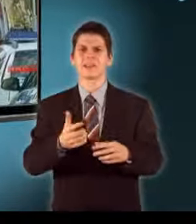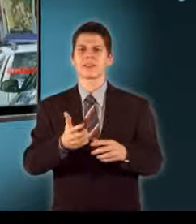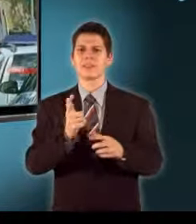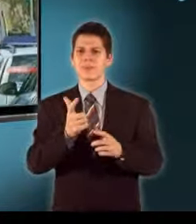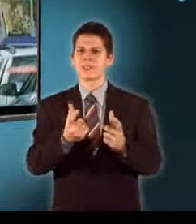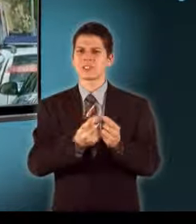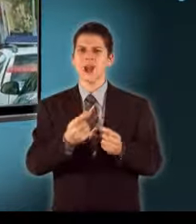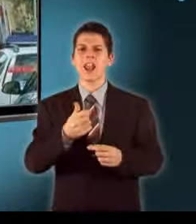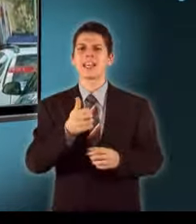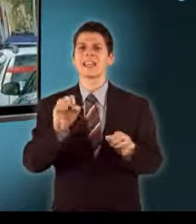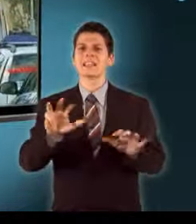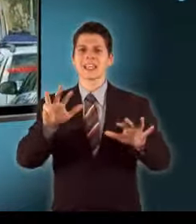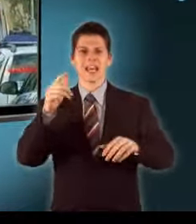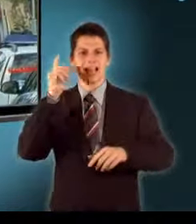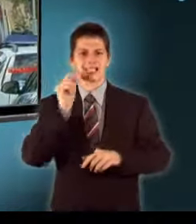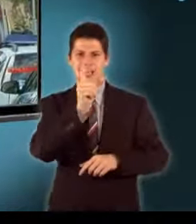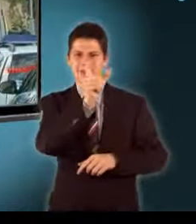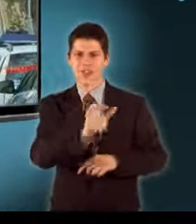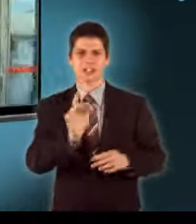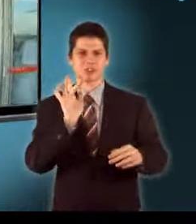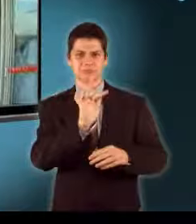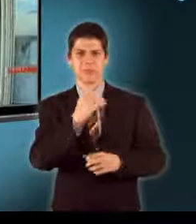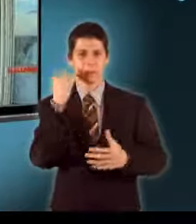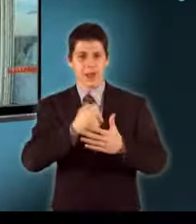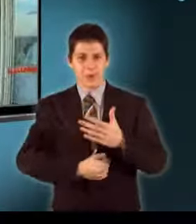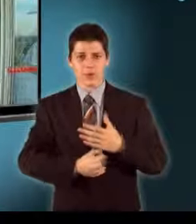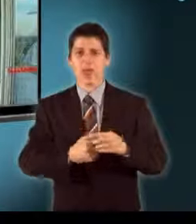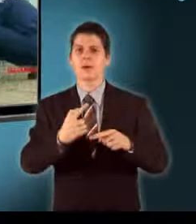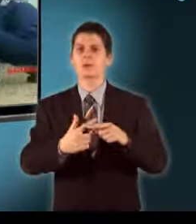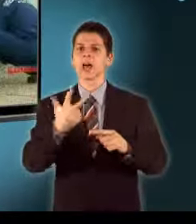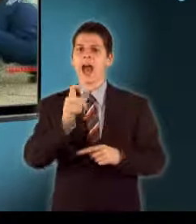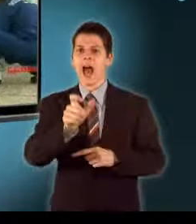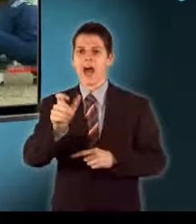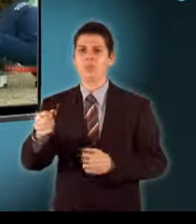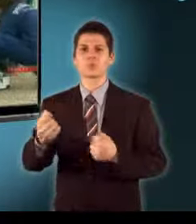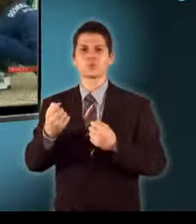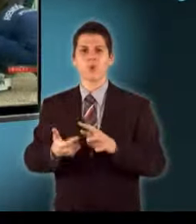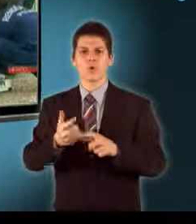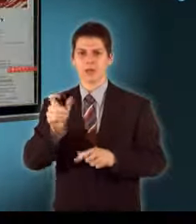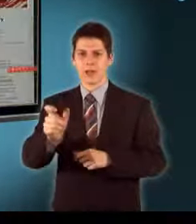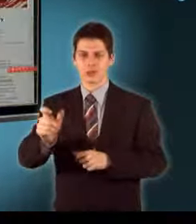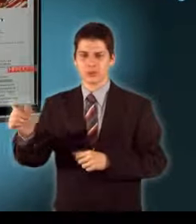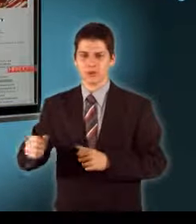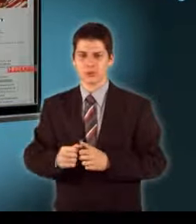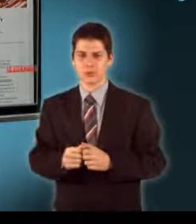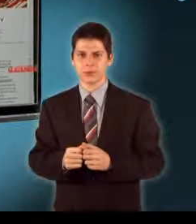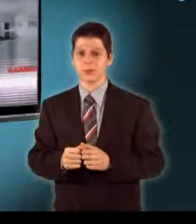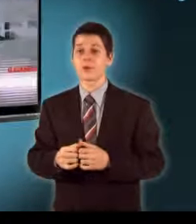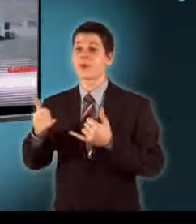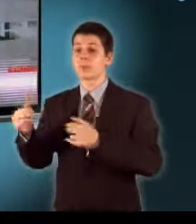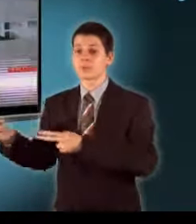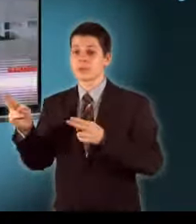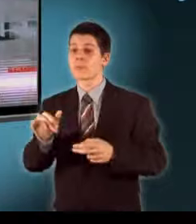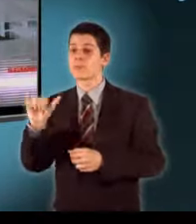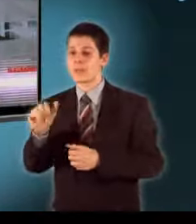pisztollyal megölte 19 éves gyoporttársát, három embert pedig súlyosan megsebesített A szó